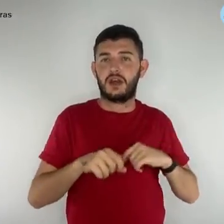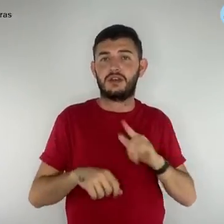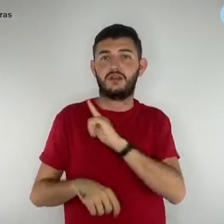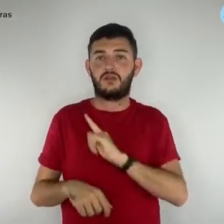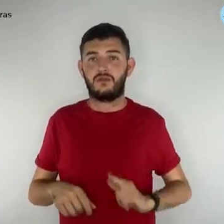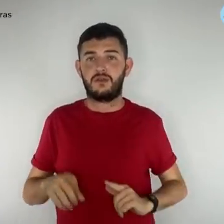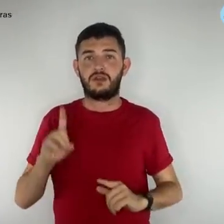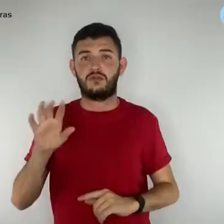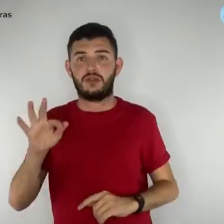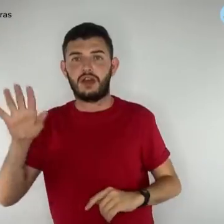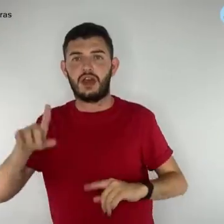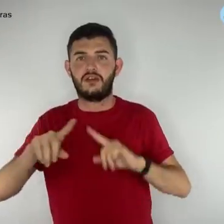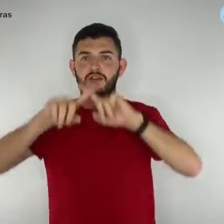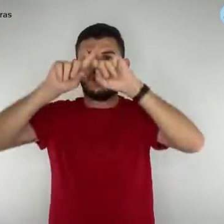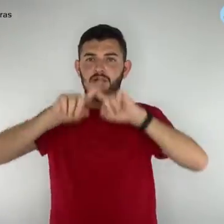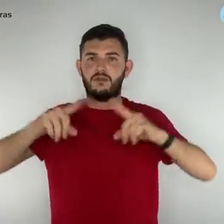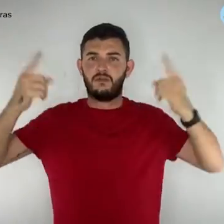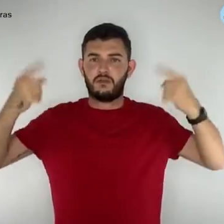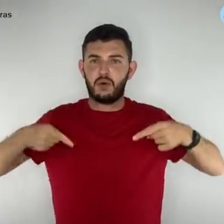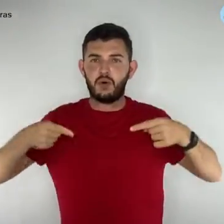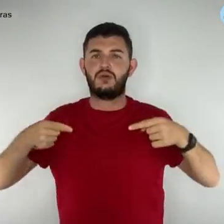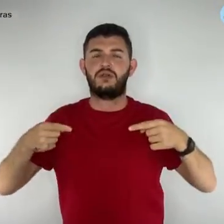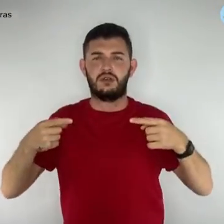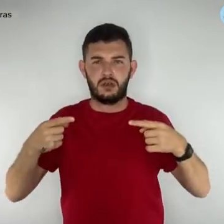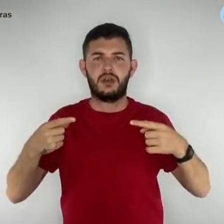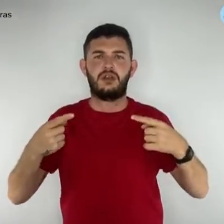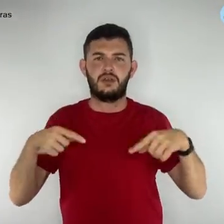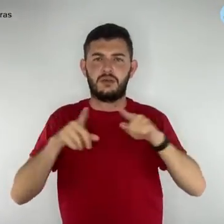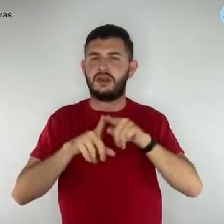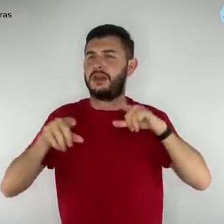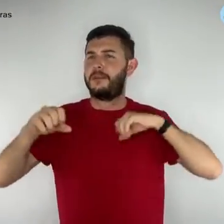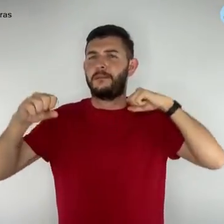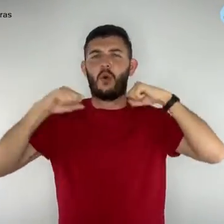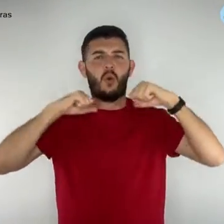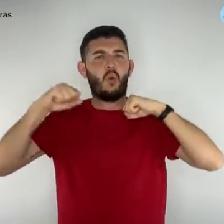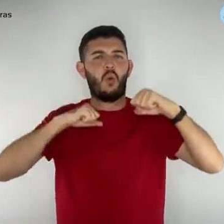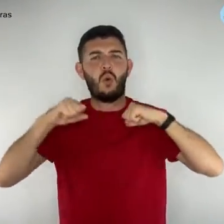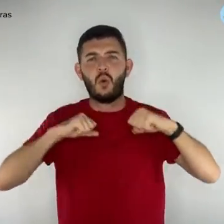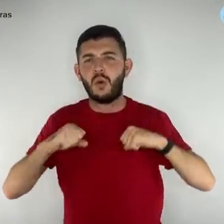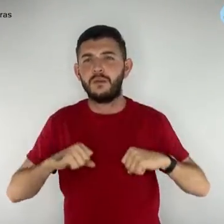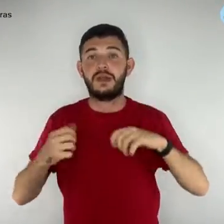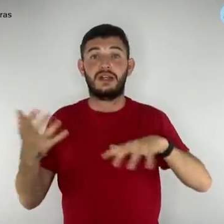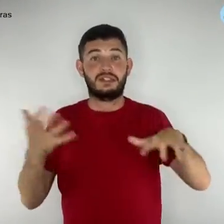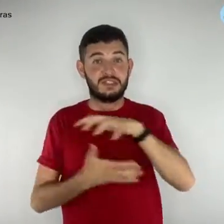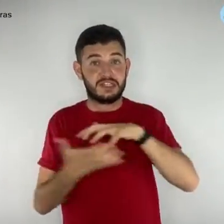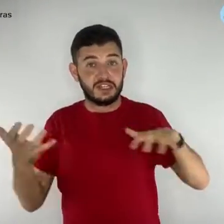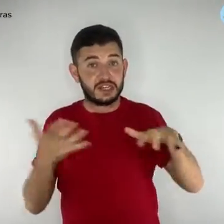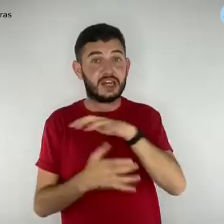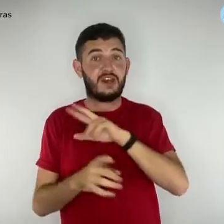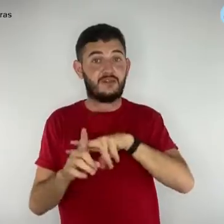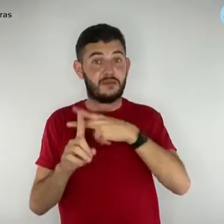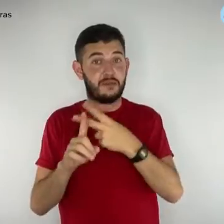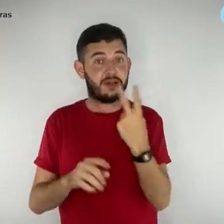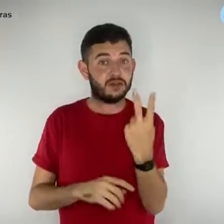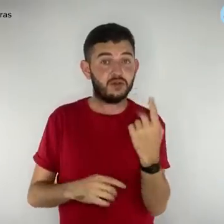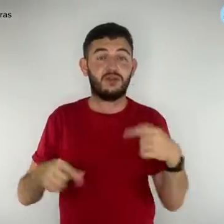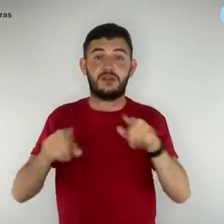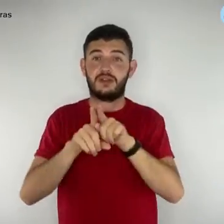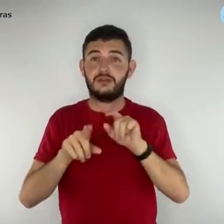Distrito Federal realizada em diversas mobilizações duas greves e também no âmbito da